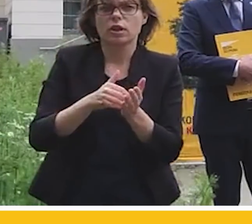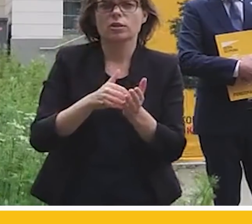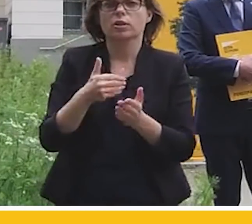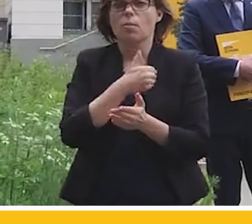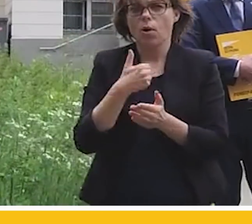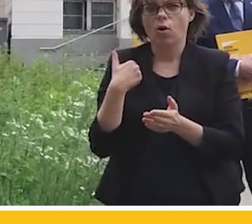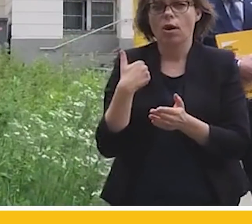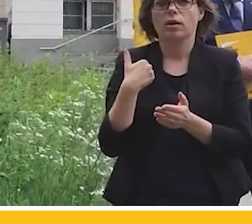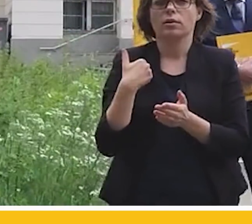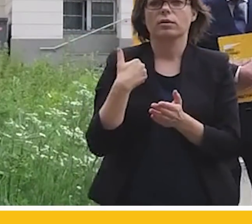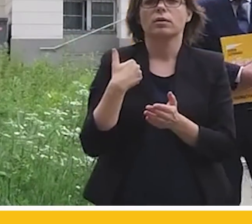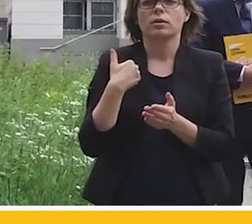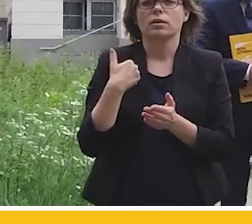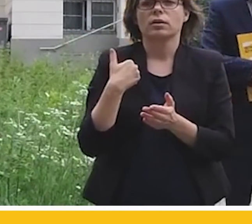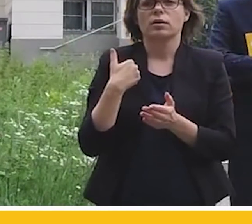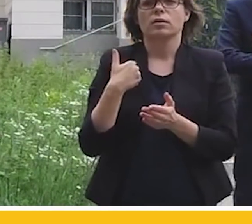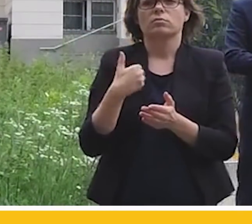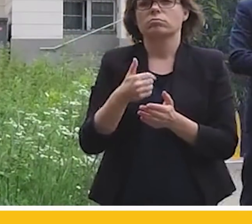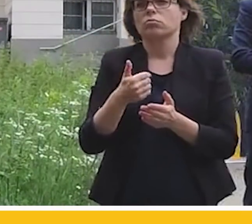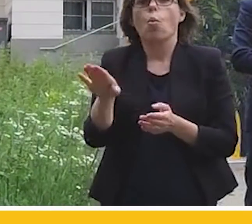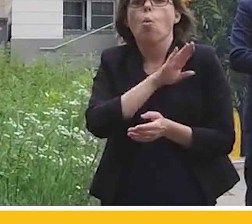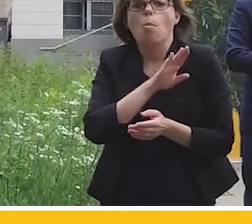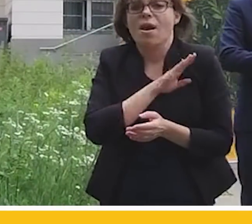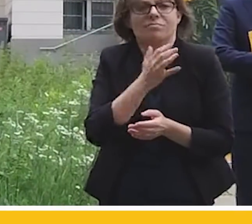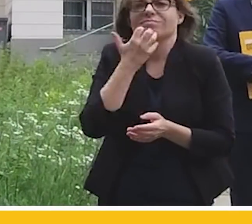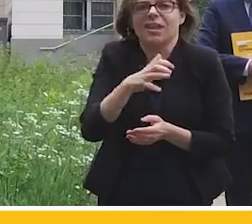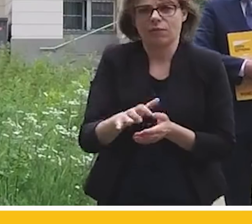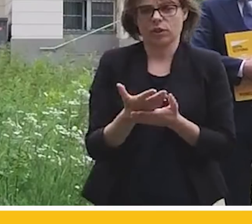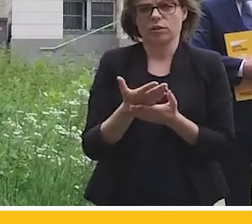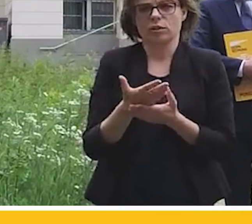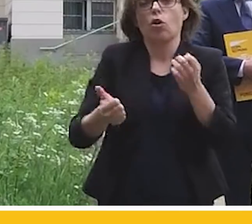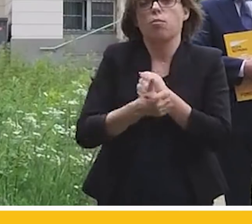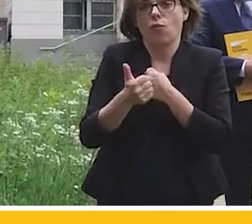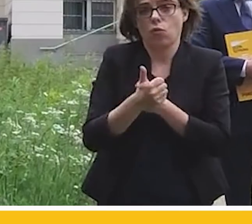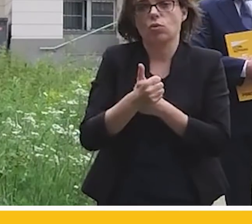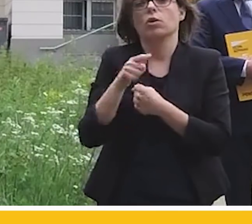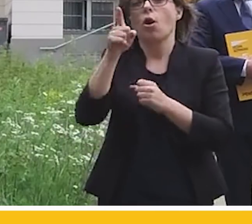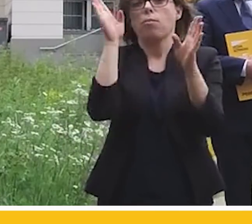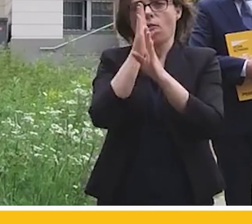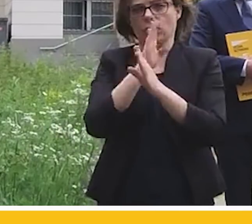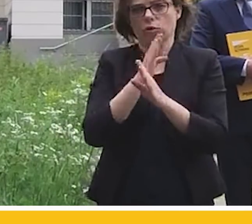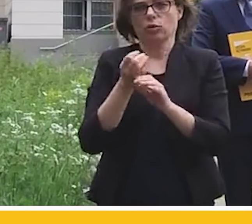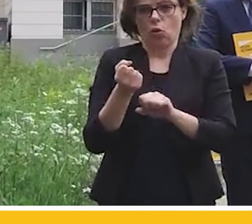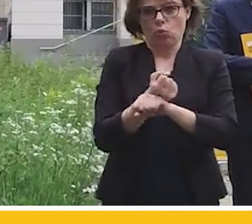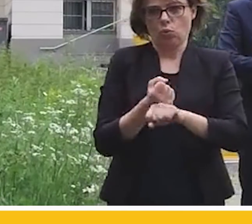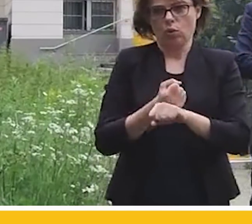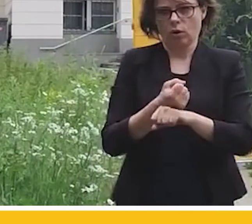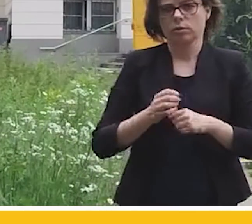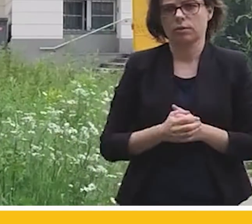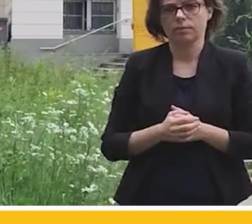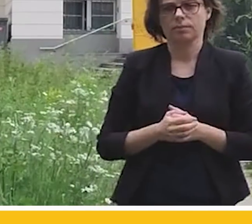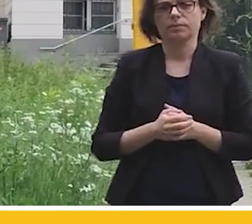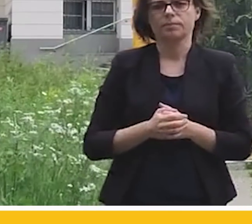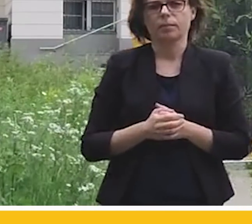Polaków, którzy umierają za wcześnie przez to, że mamy w Polsce trujące powietrze. 36